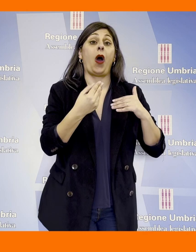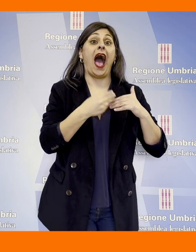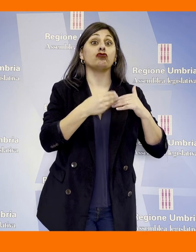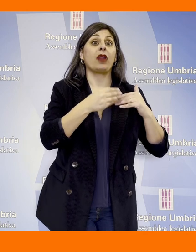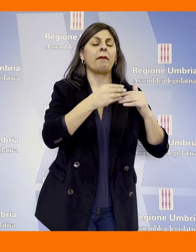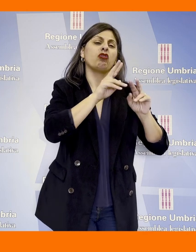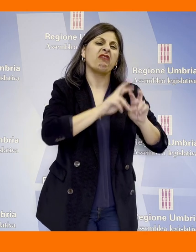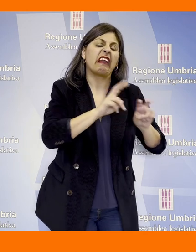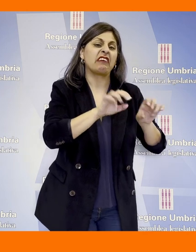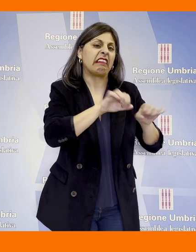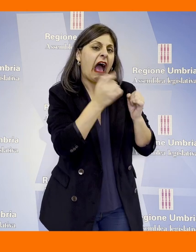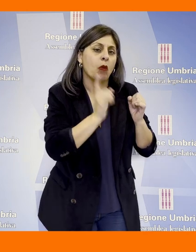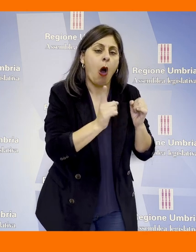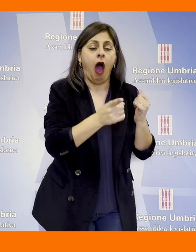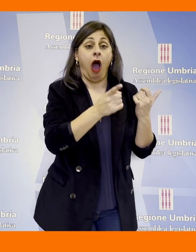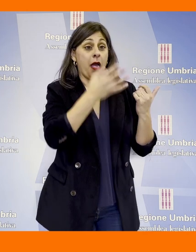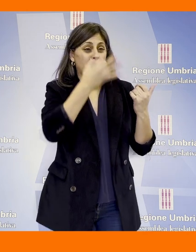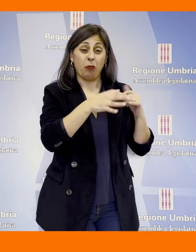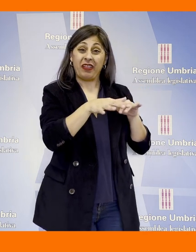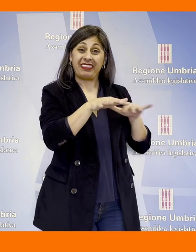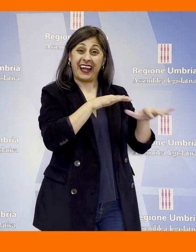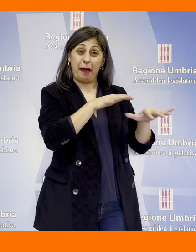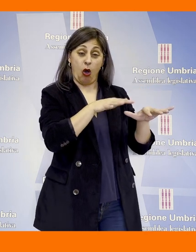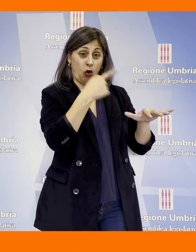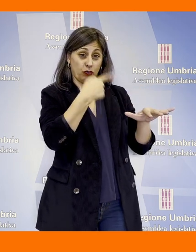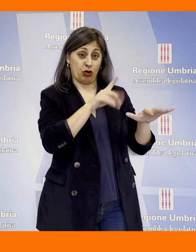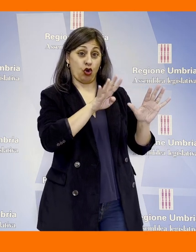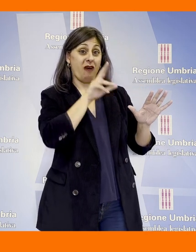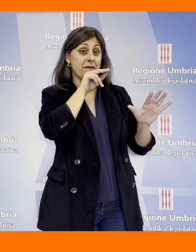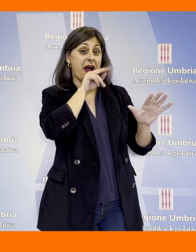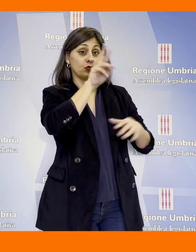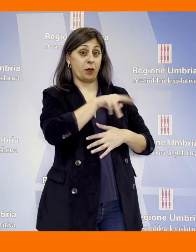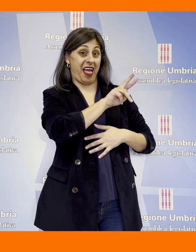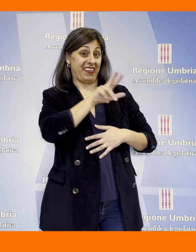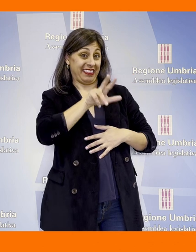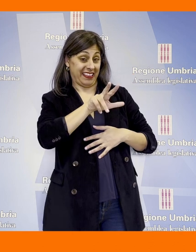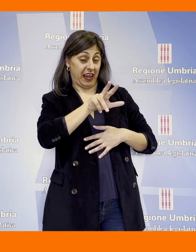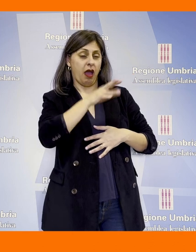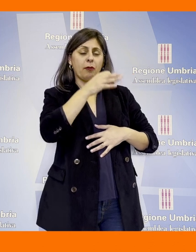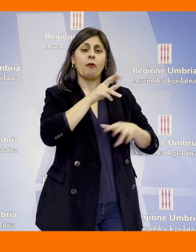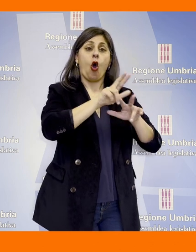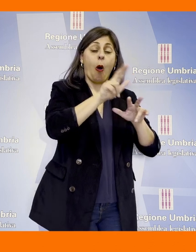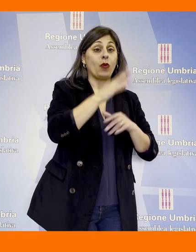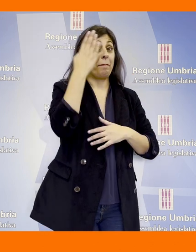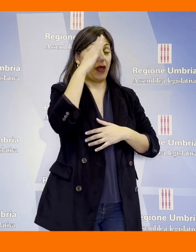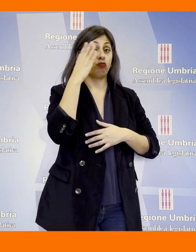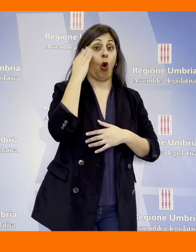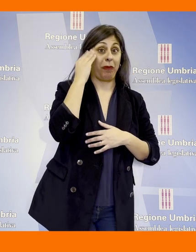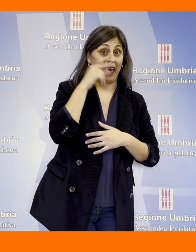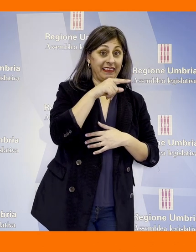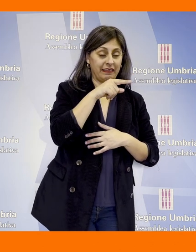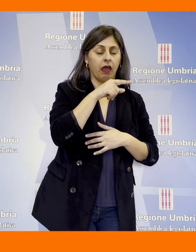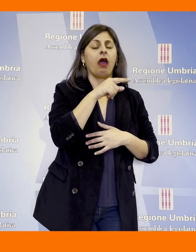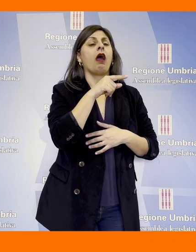e puntuale aggiornamento delle verifiche sui danni registrati a seguito degli eventi sismici del 9 marzo 2023 nei comuni di Perugia e